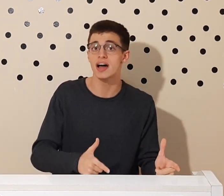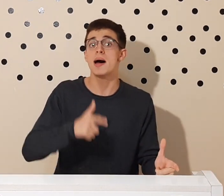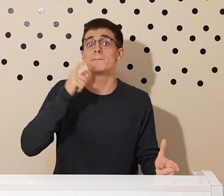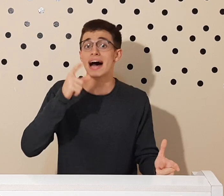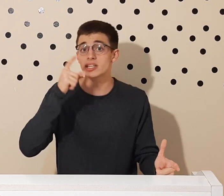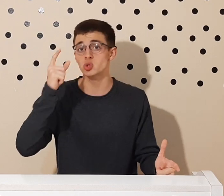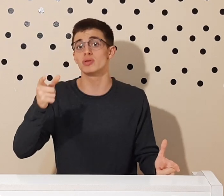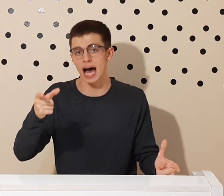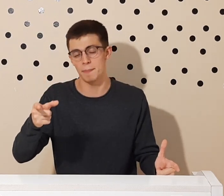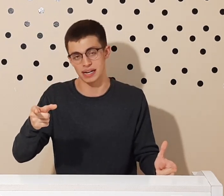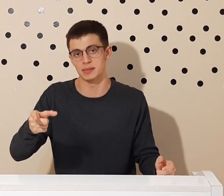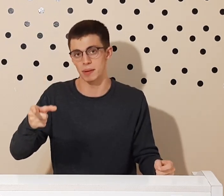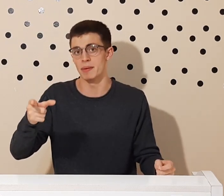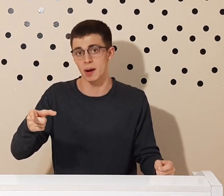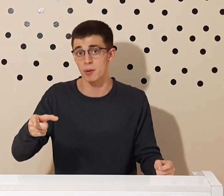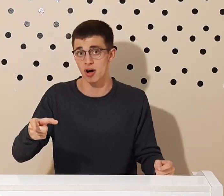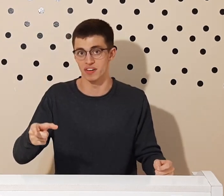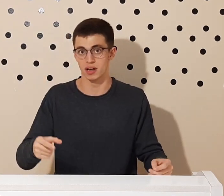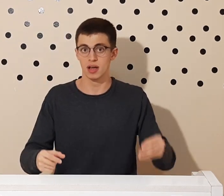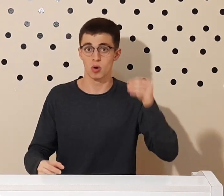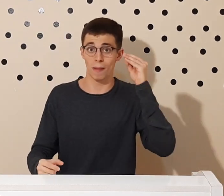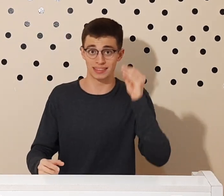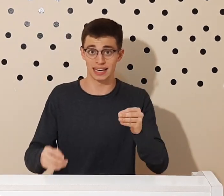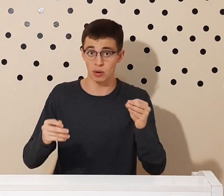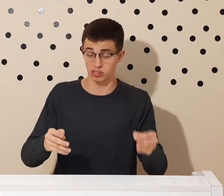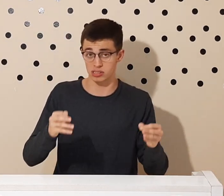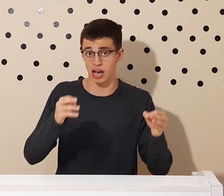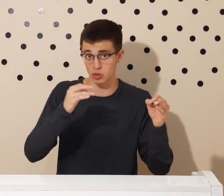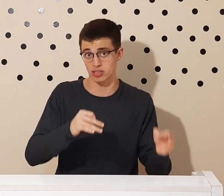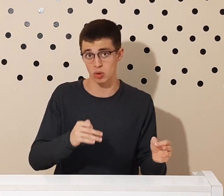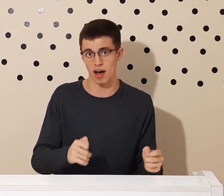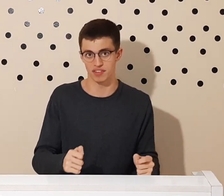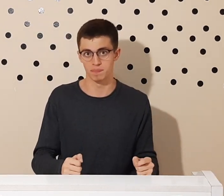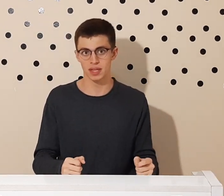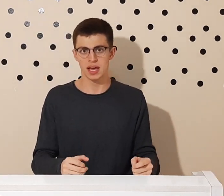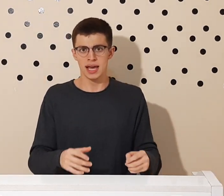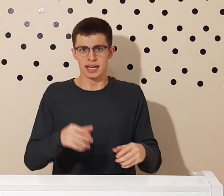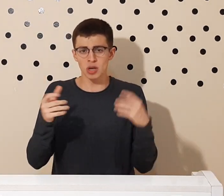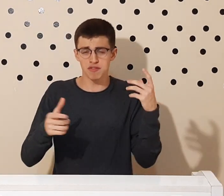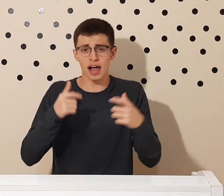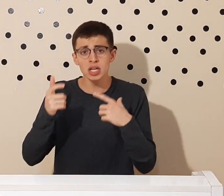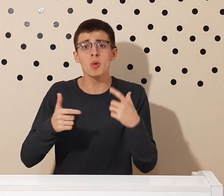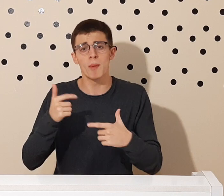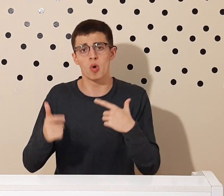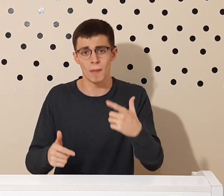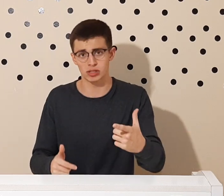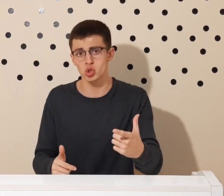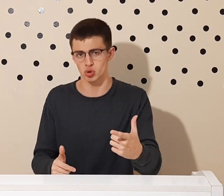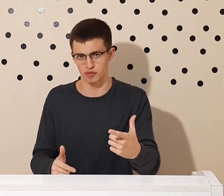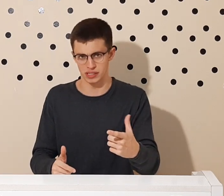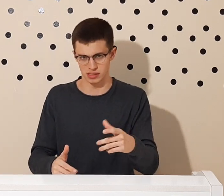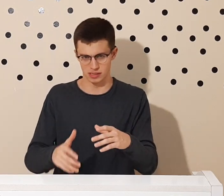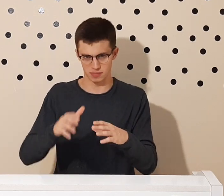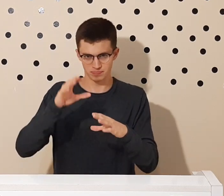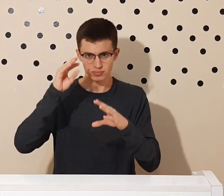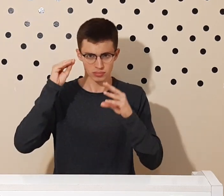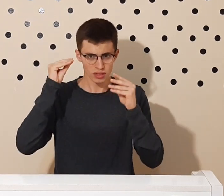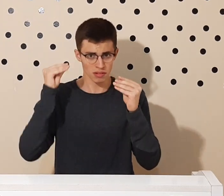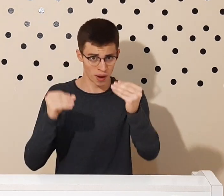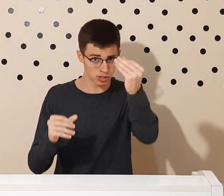para estudar para essa primeira prova, o material essencial está no lava. Então falando um pouco mais dos sofistas, vamos